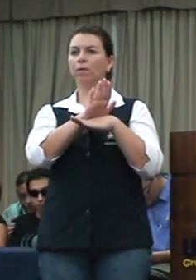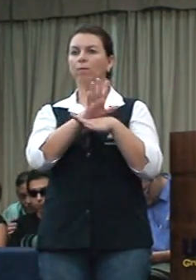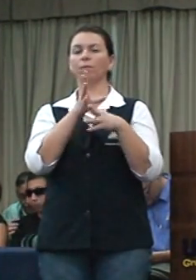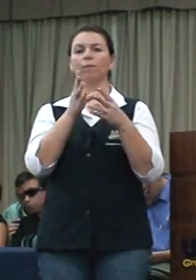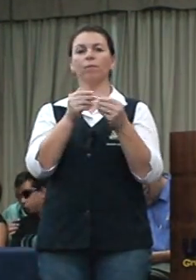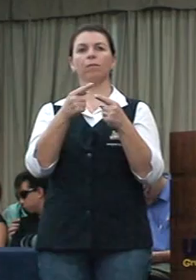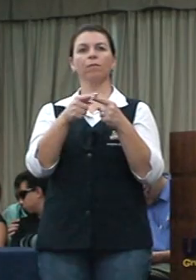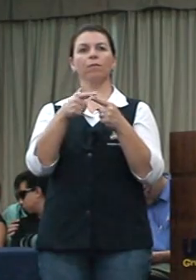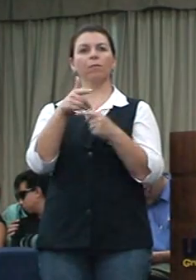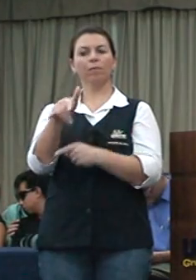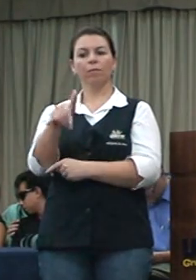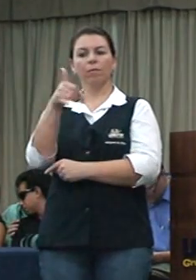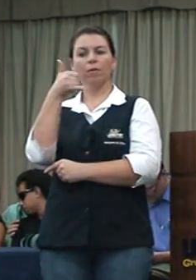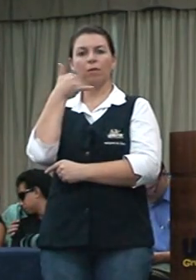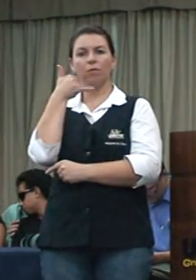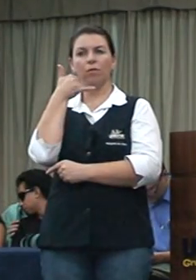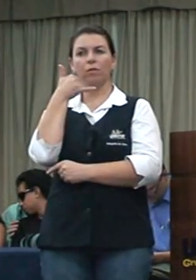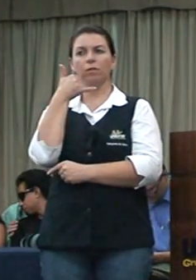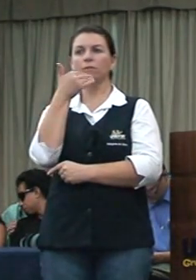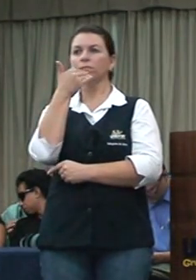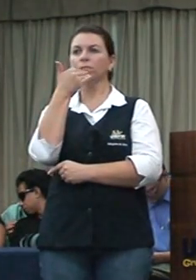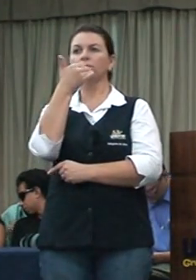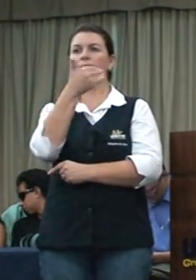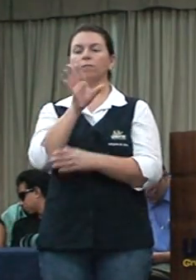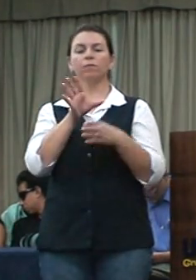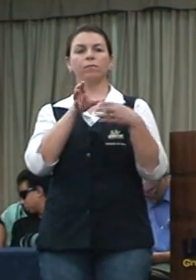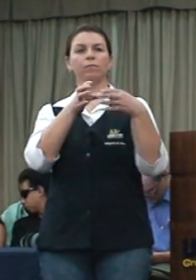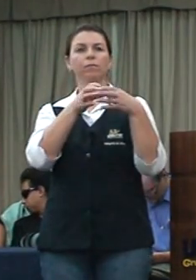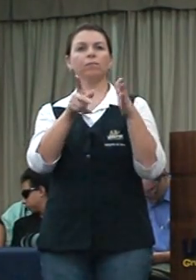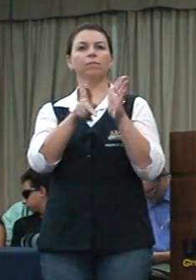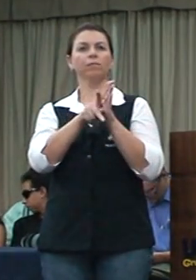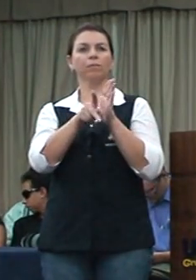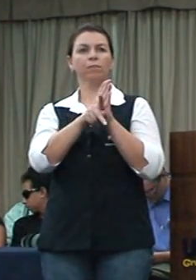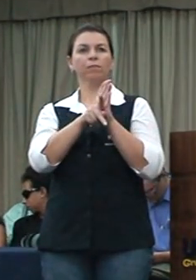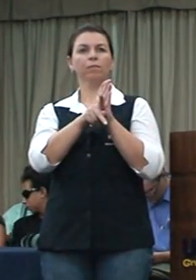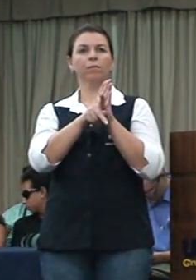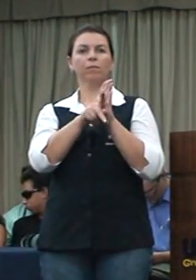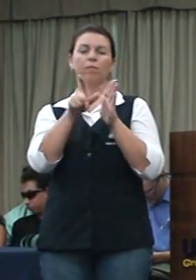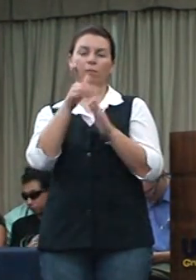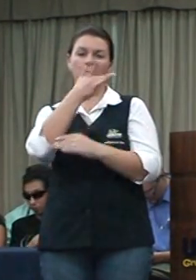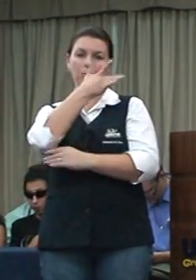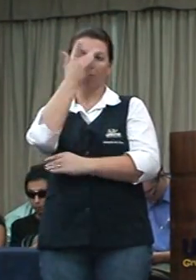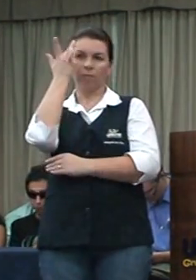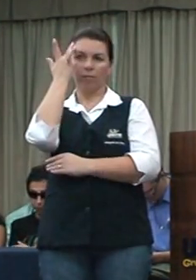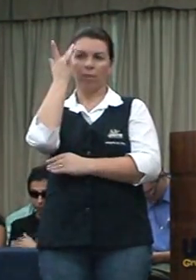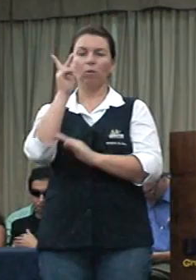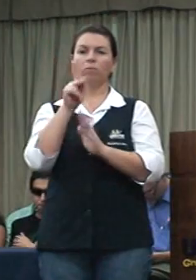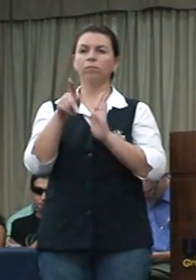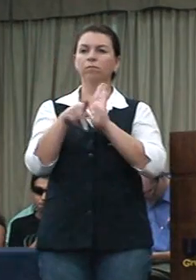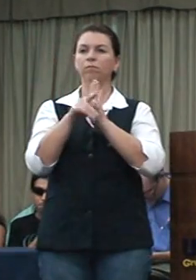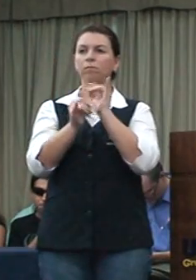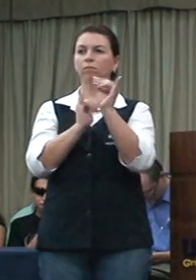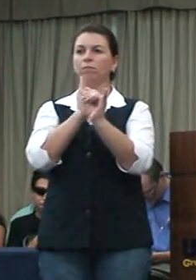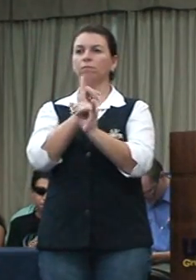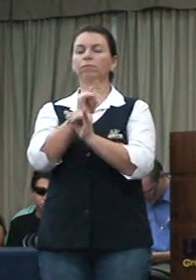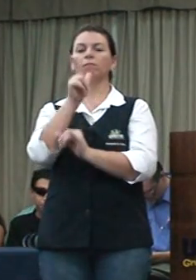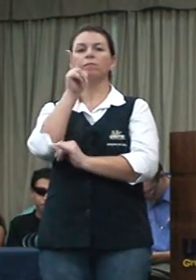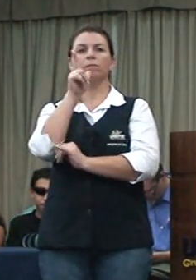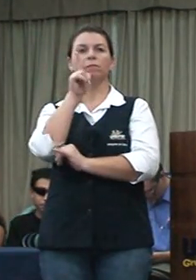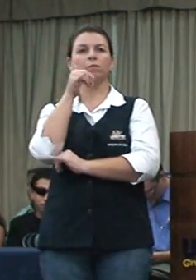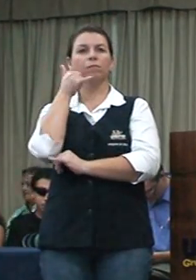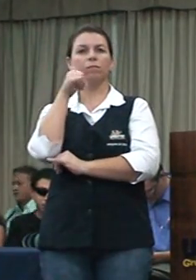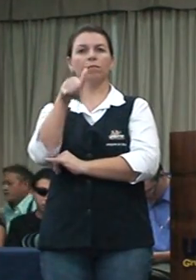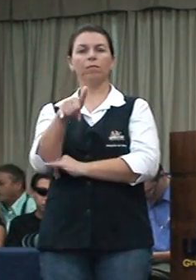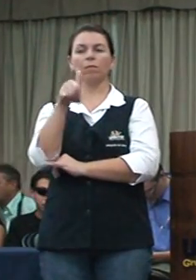não colocava telefone. E daí eu pedi socorro para o meu grupo, o meu grupo tem pessoas que são especialistas na internet, conseguiram o